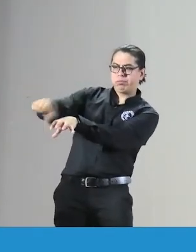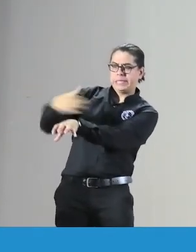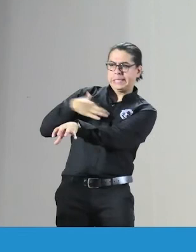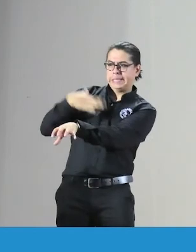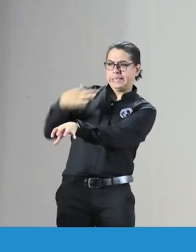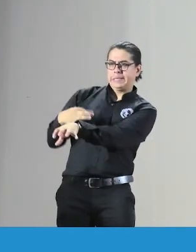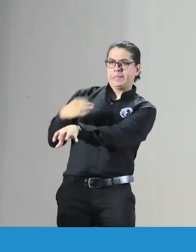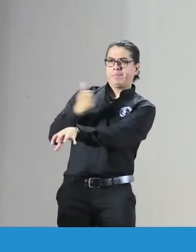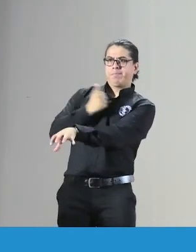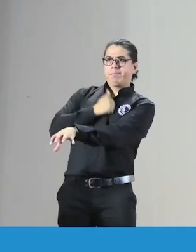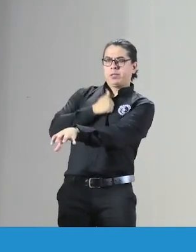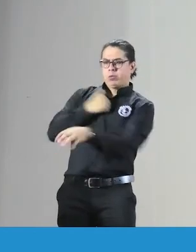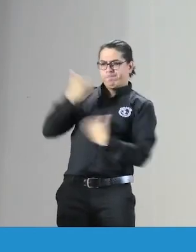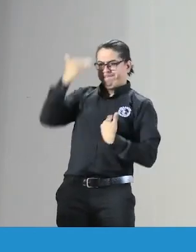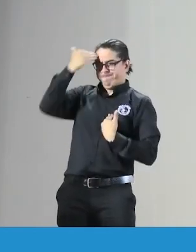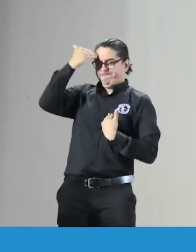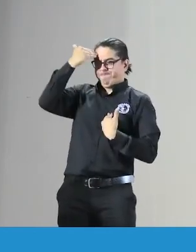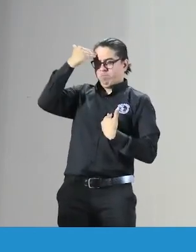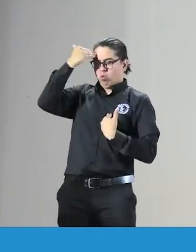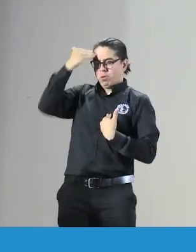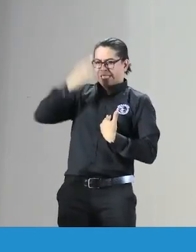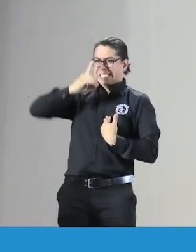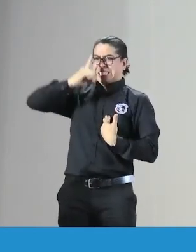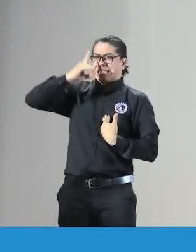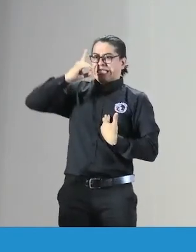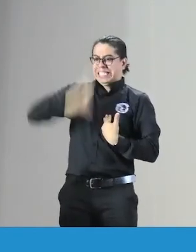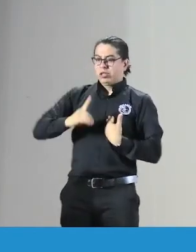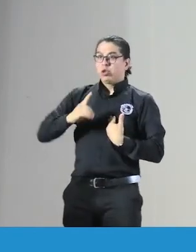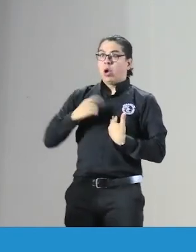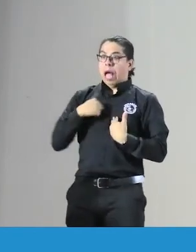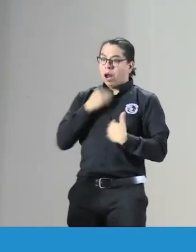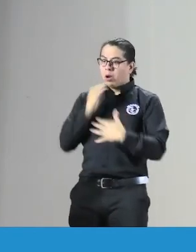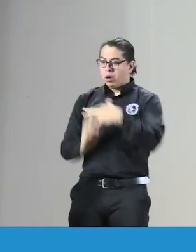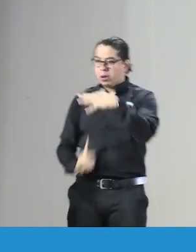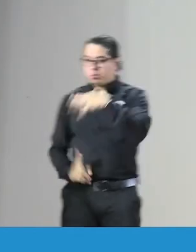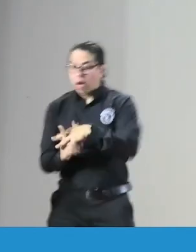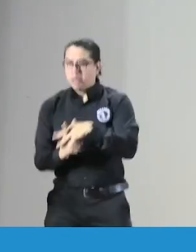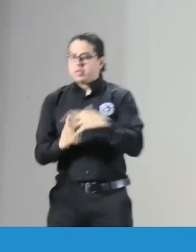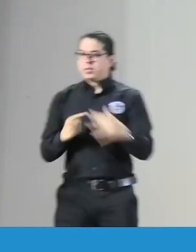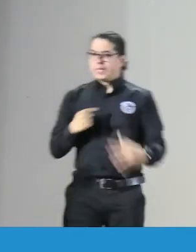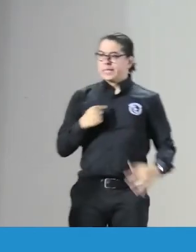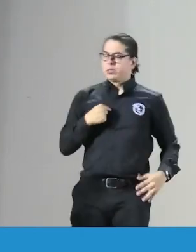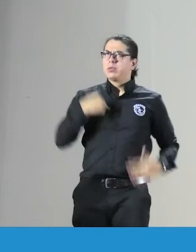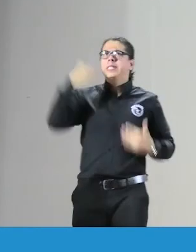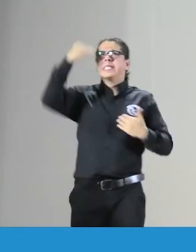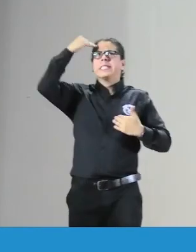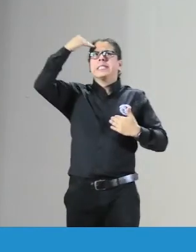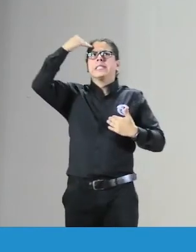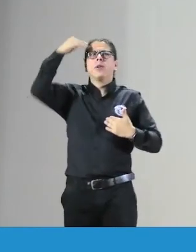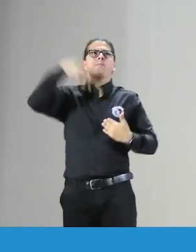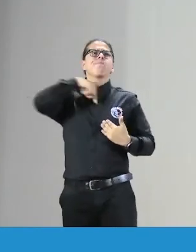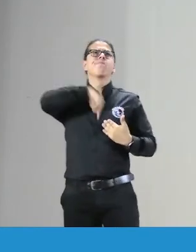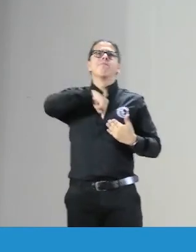de lo que se hace bien y no se hace de manera ética de las decisiones que se tienen que tomar